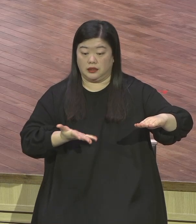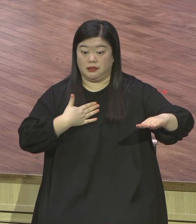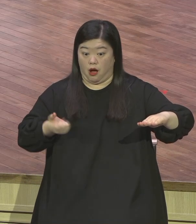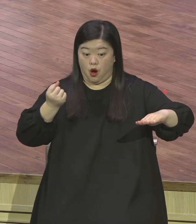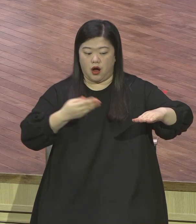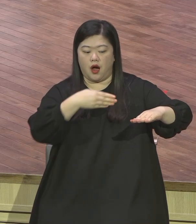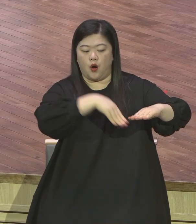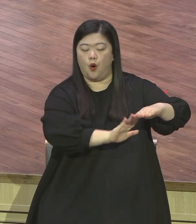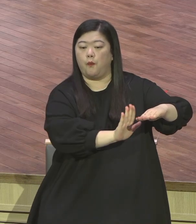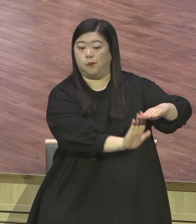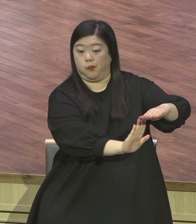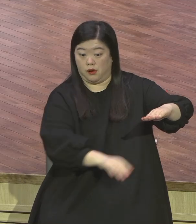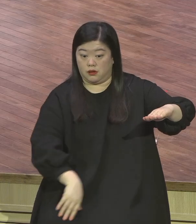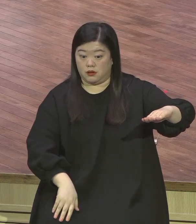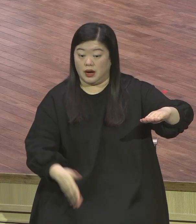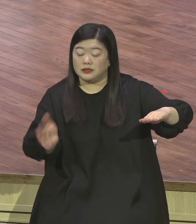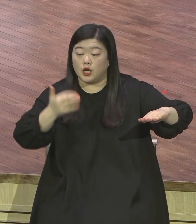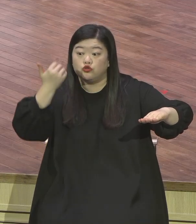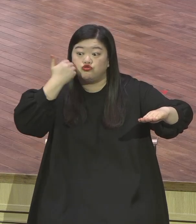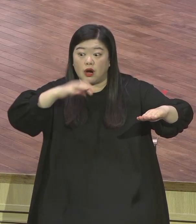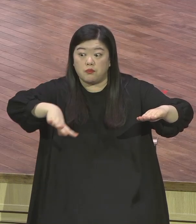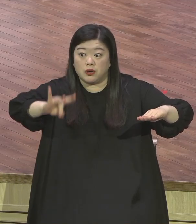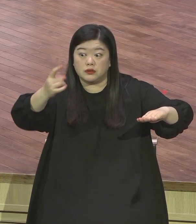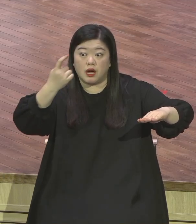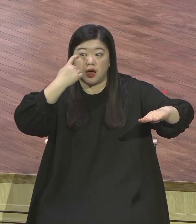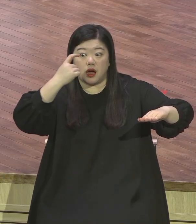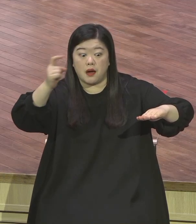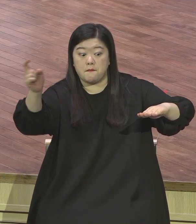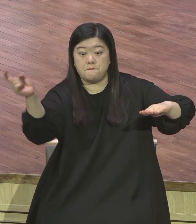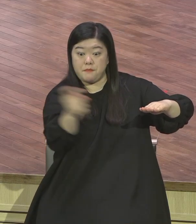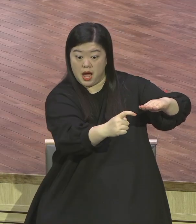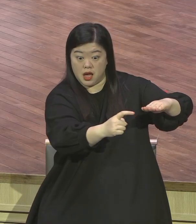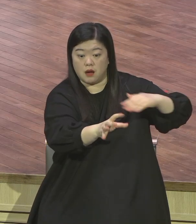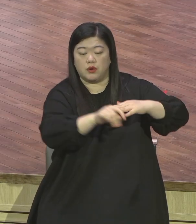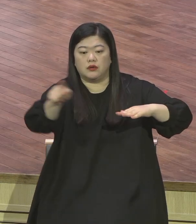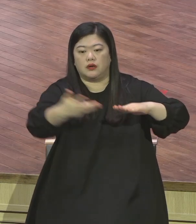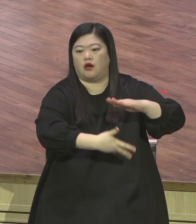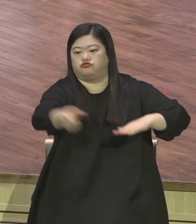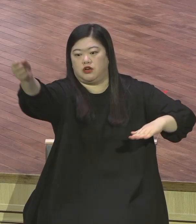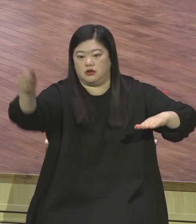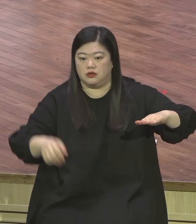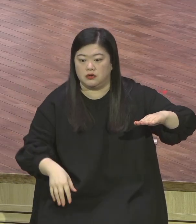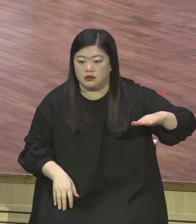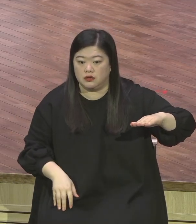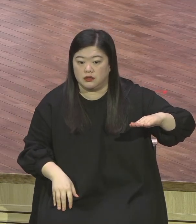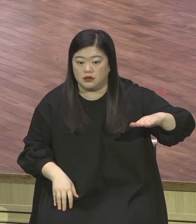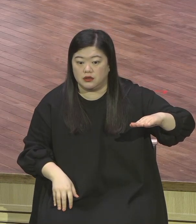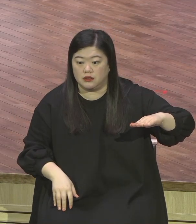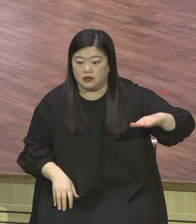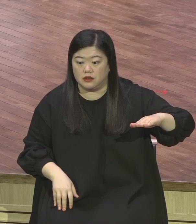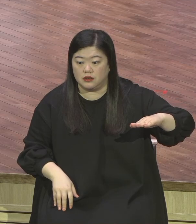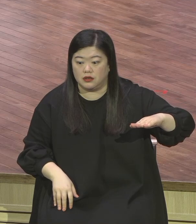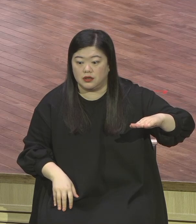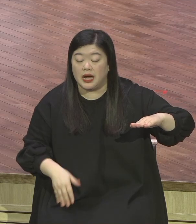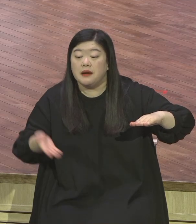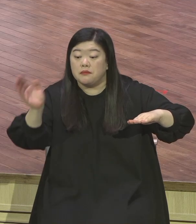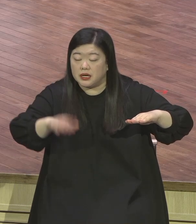그런데 먼저 발견한 사람이 임자인데 밭 주인에게는 그 절반을 주어야 합니다. 그게